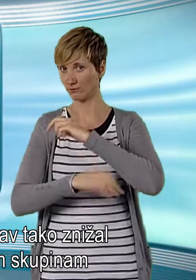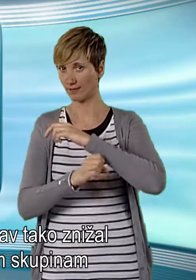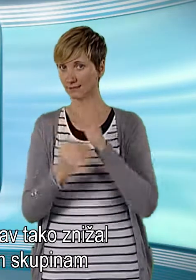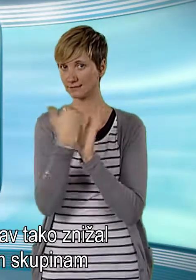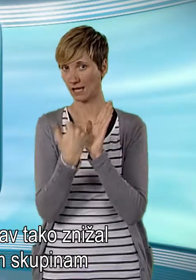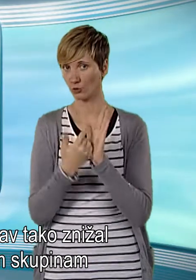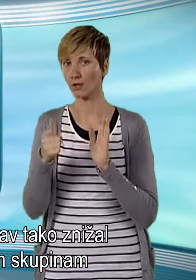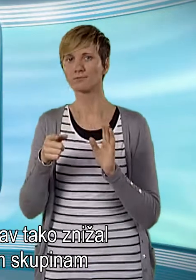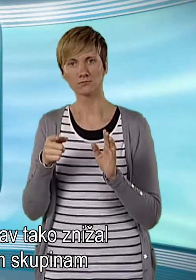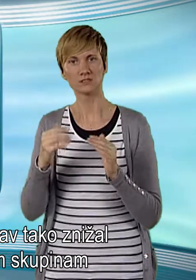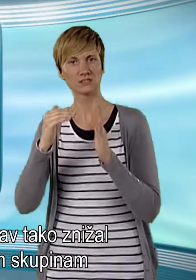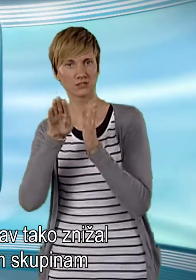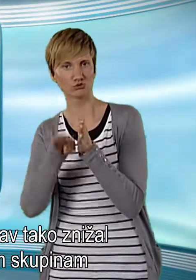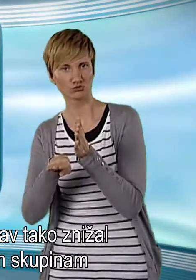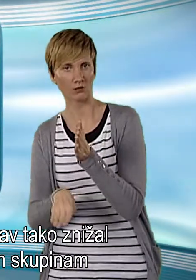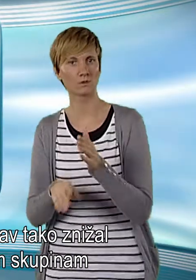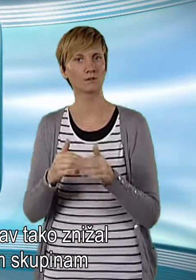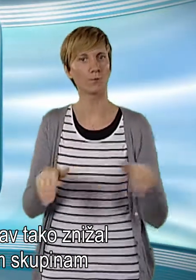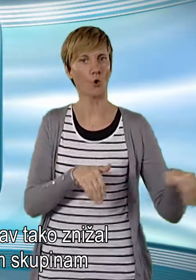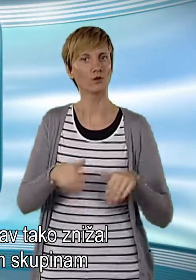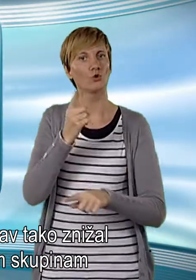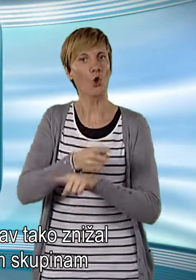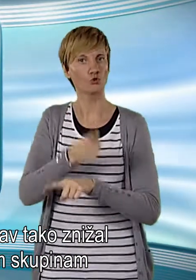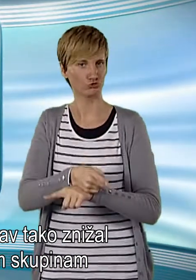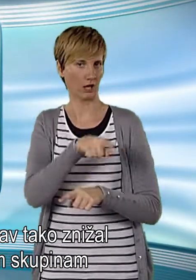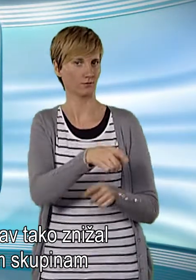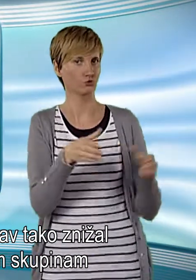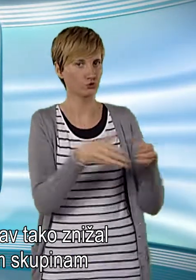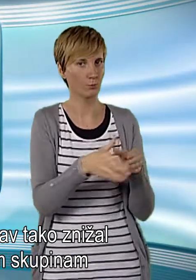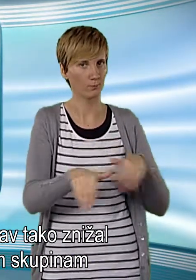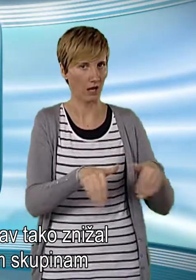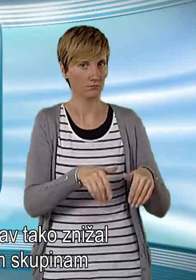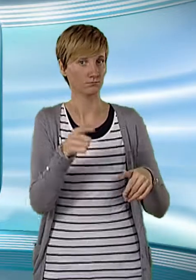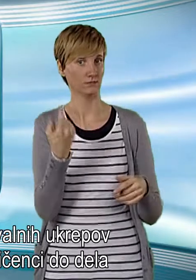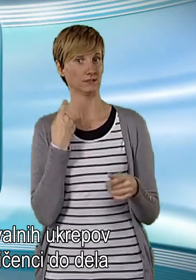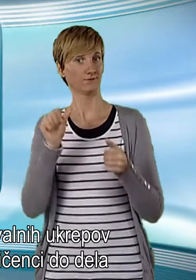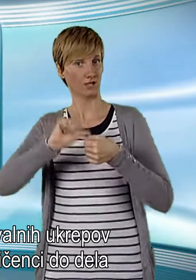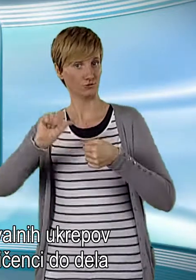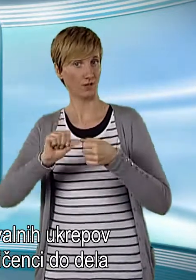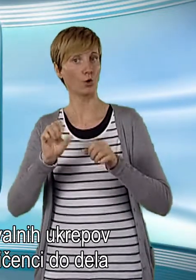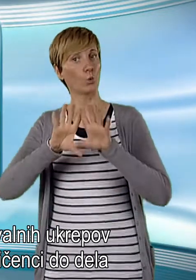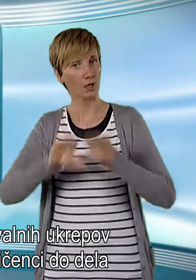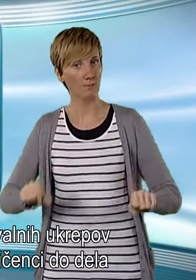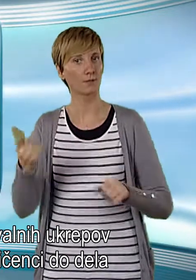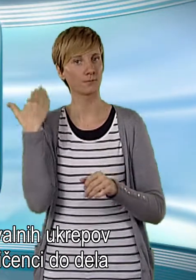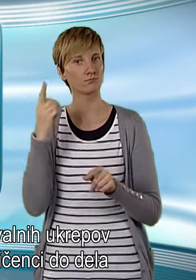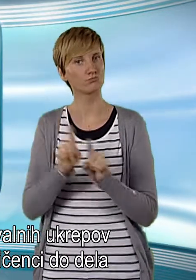Vrčevalni zakon je prav tako znižal pokojnine določenim skupinam upokojencev, iz vrčevalnih ukrepov pa so bili izuzeti upravičenci